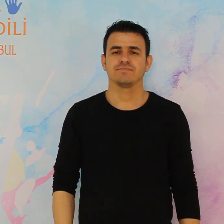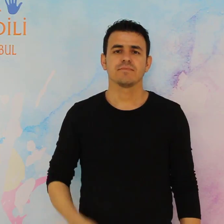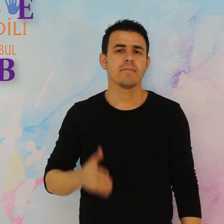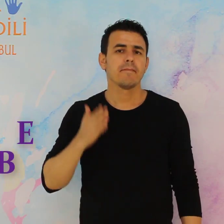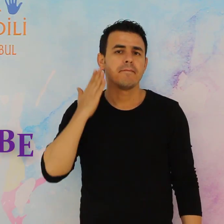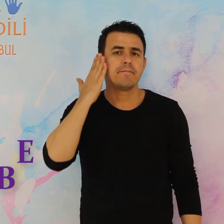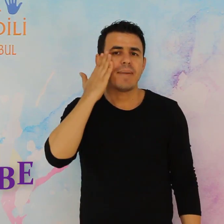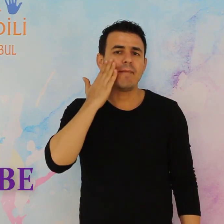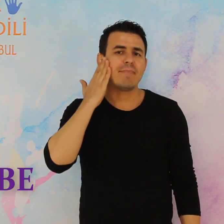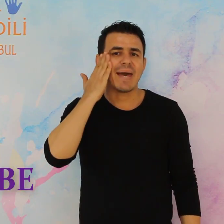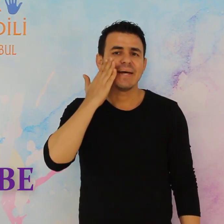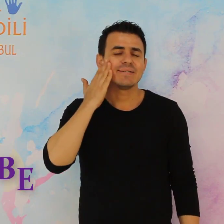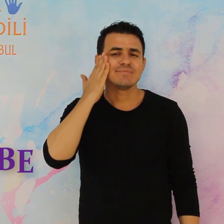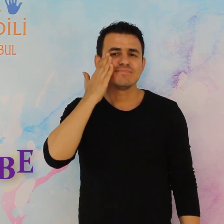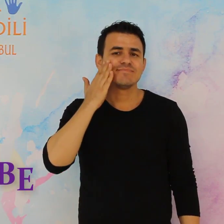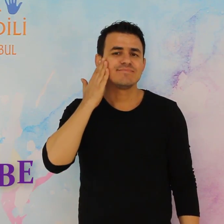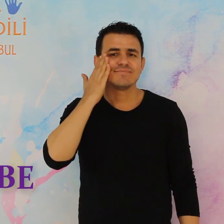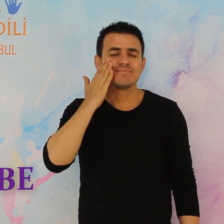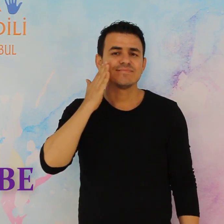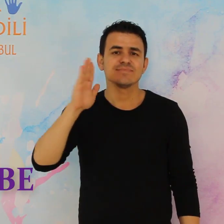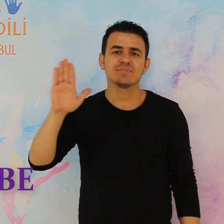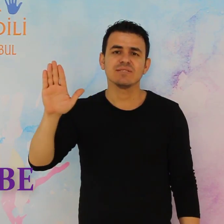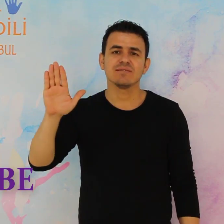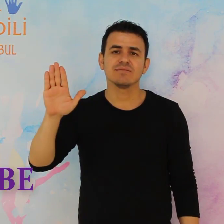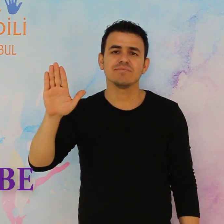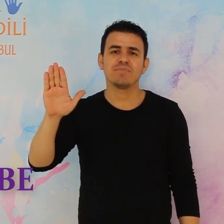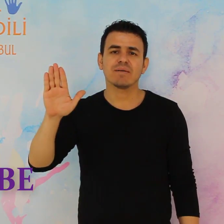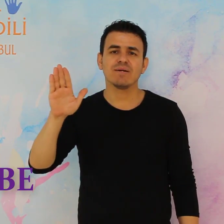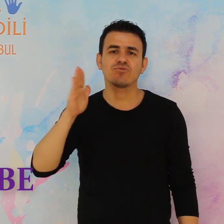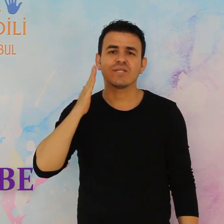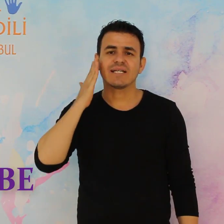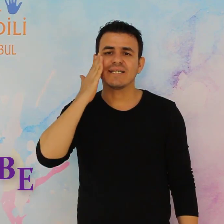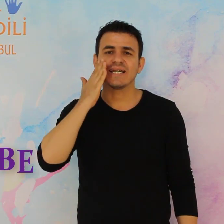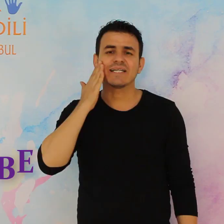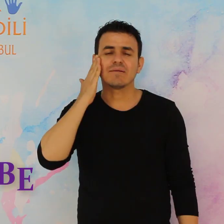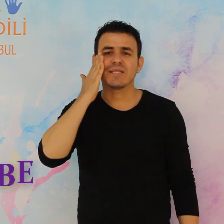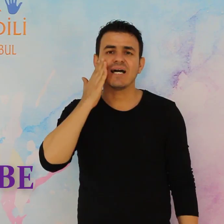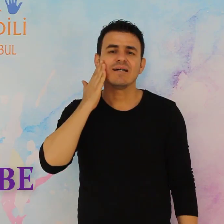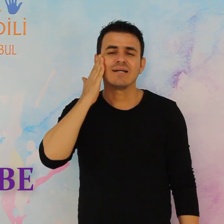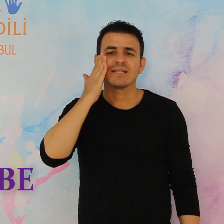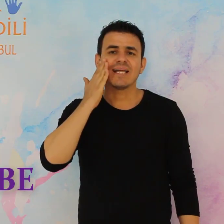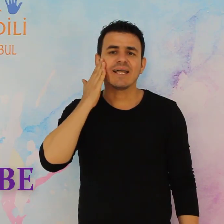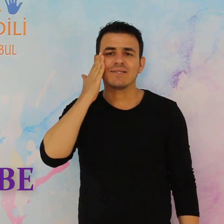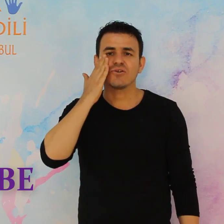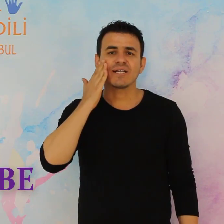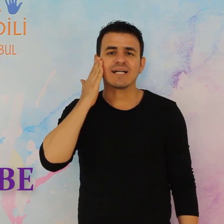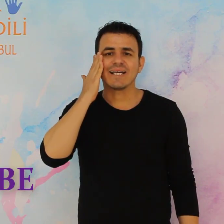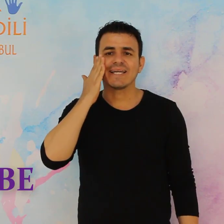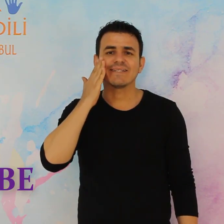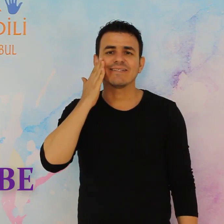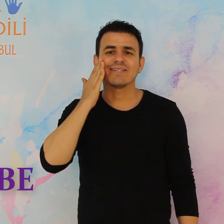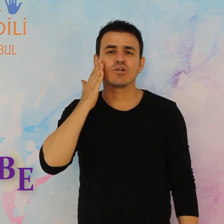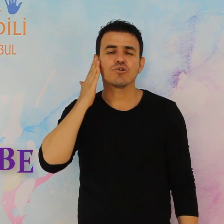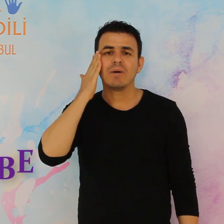pembe ve parmak uçlarına yanağımda dairesel olarak hareket ettiriyorum